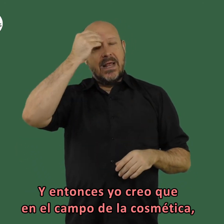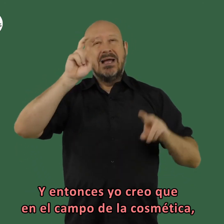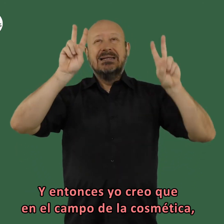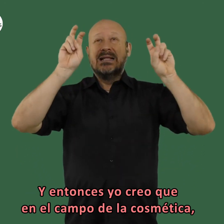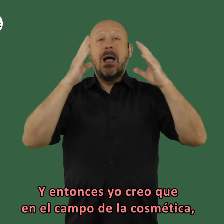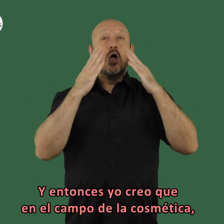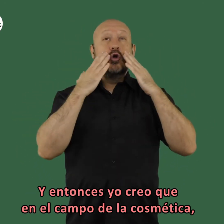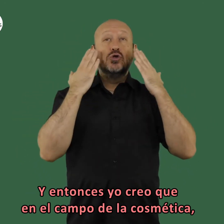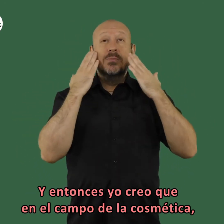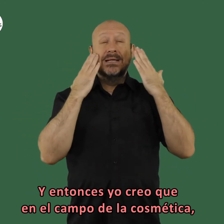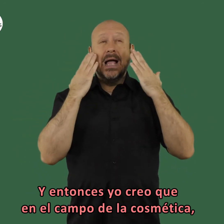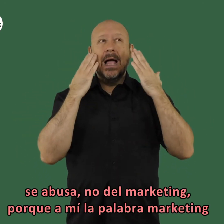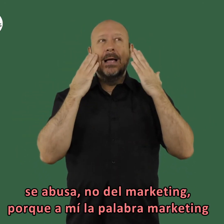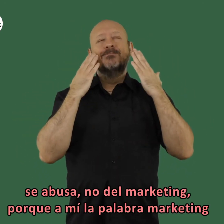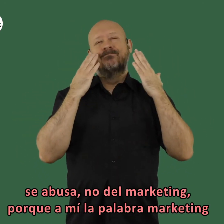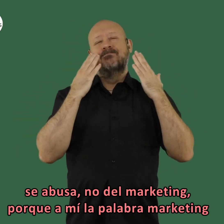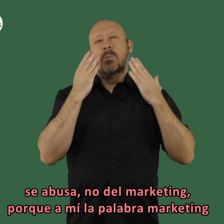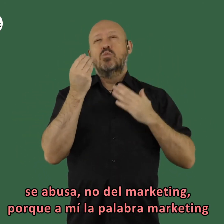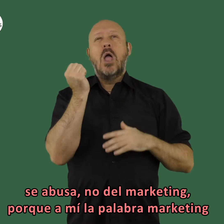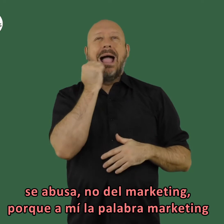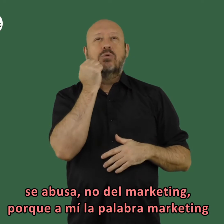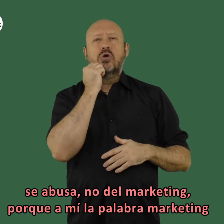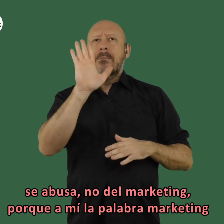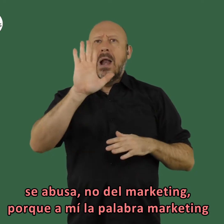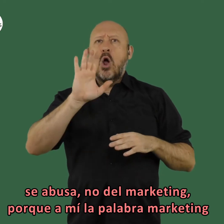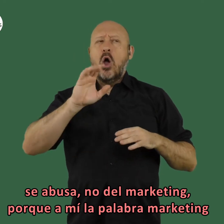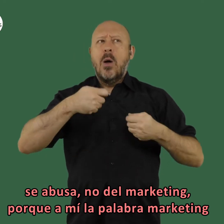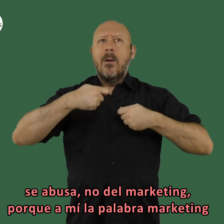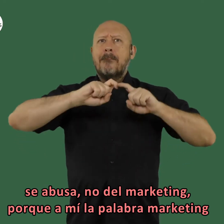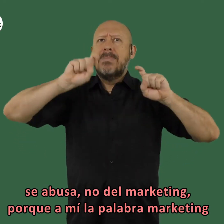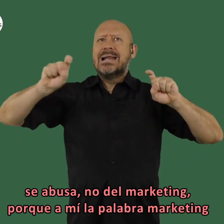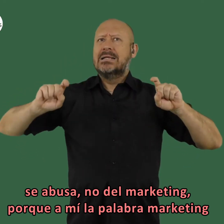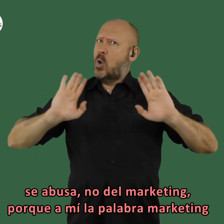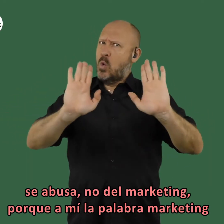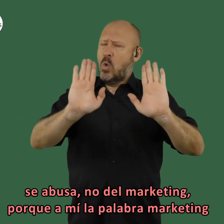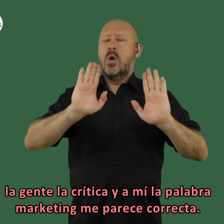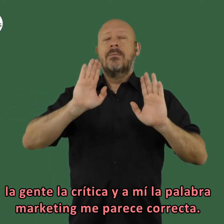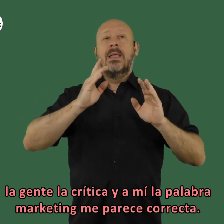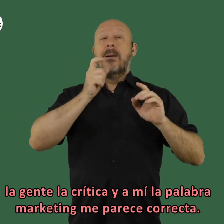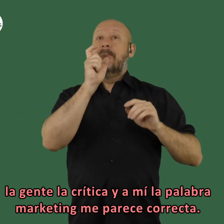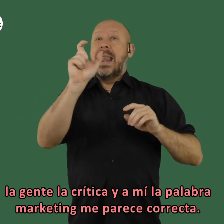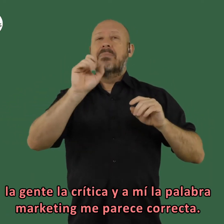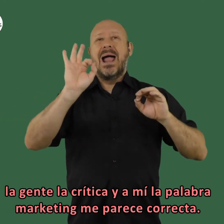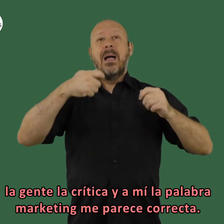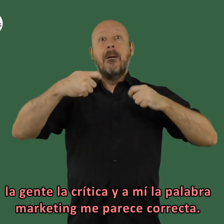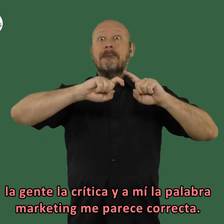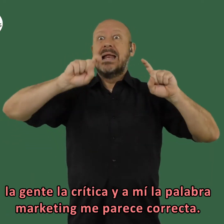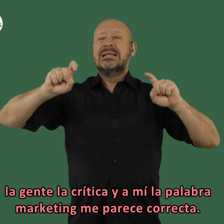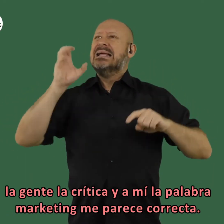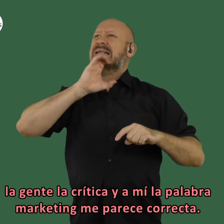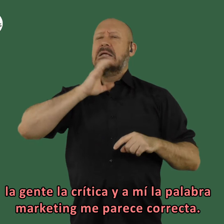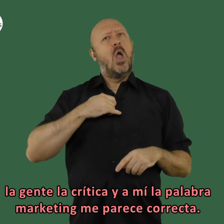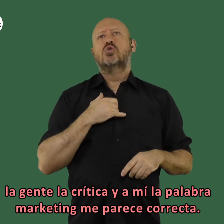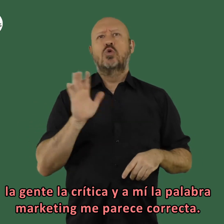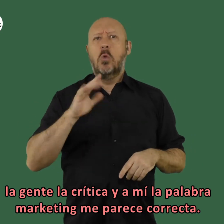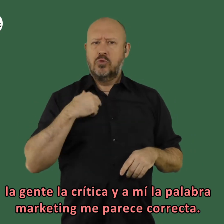yo creo que en el campo de la cosmética se abusa no del marketing porque a mí la palabra marketing la gente la la critica